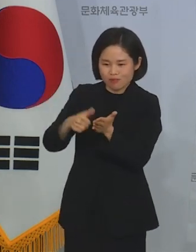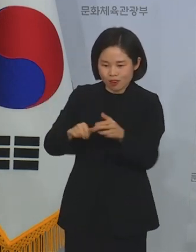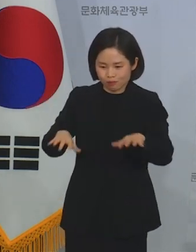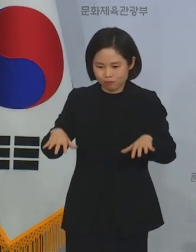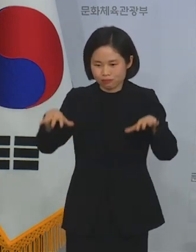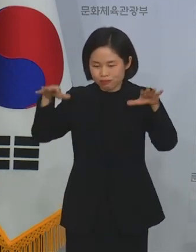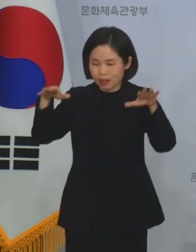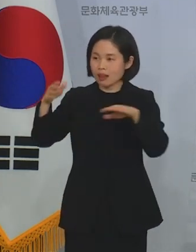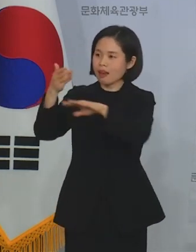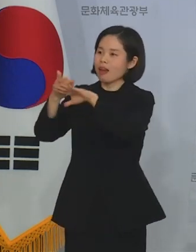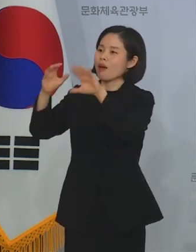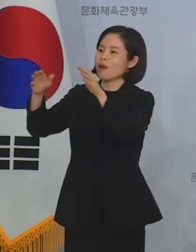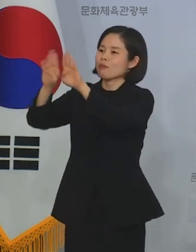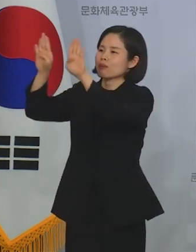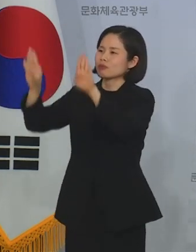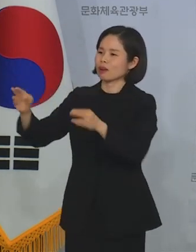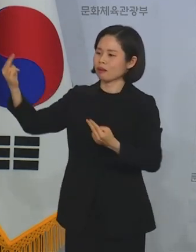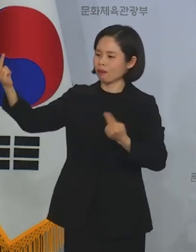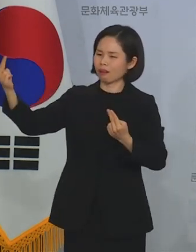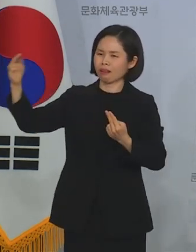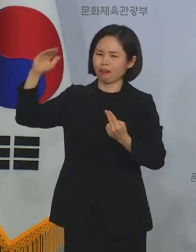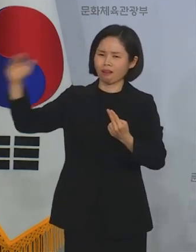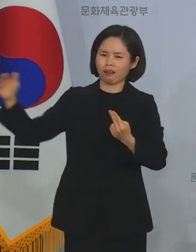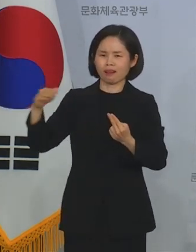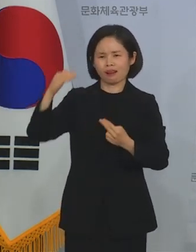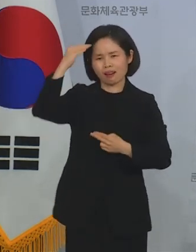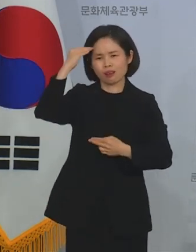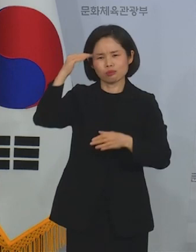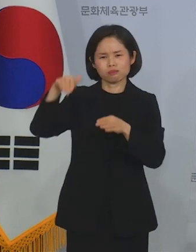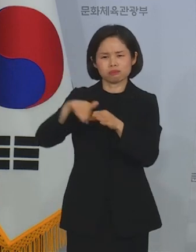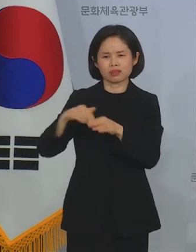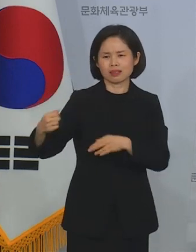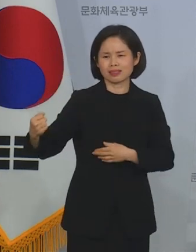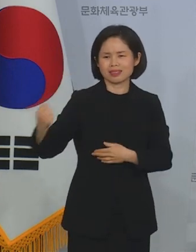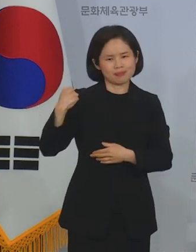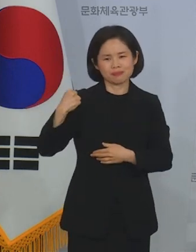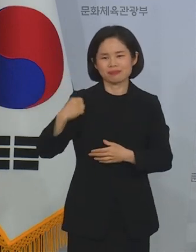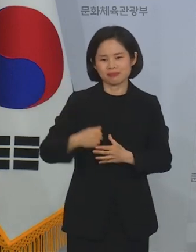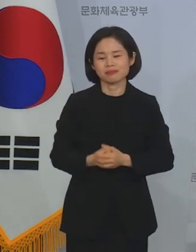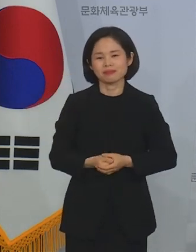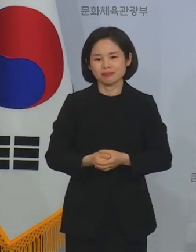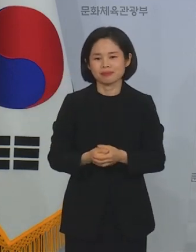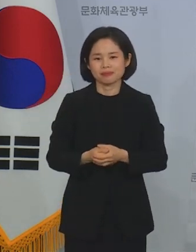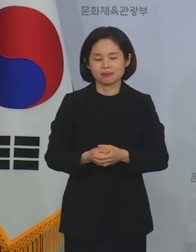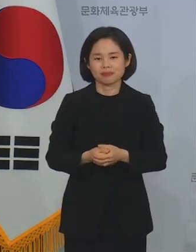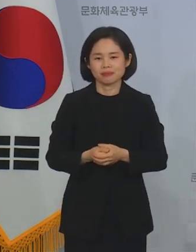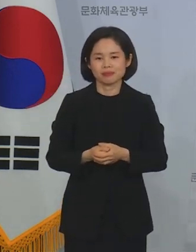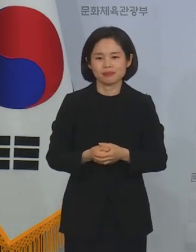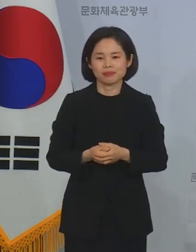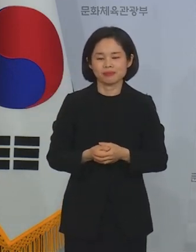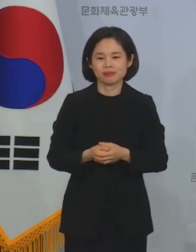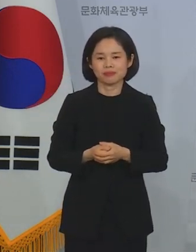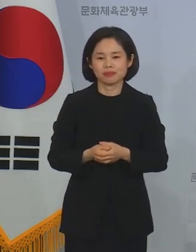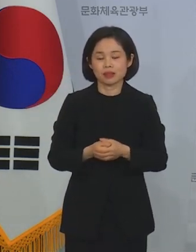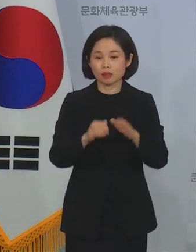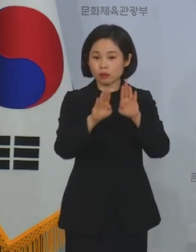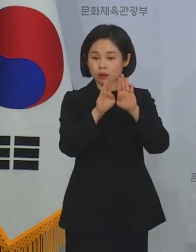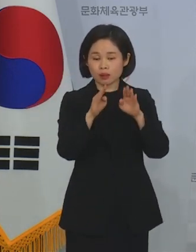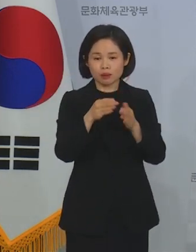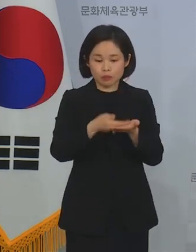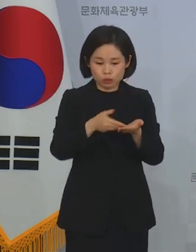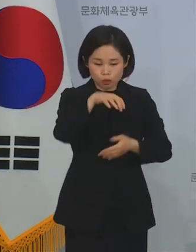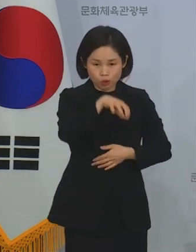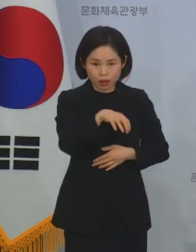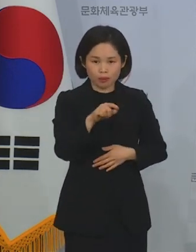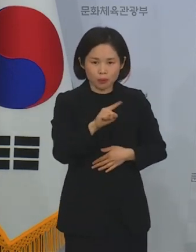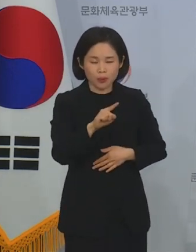박물관과 비교해도 손색없는 경쟁력을 확보할 수 있는 토대를 마련하였습니다. 미술관의 경우 그간